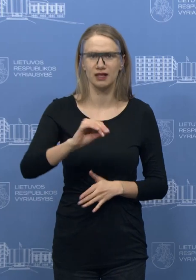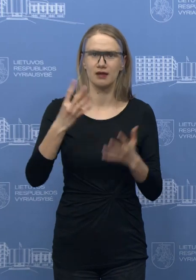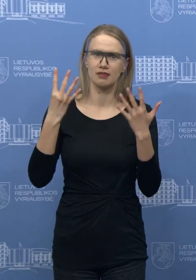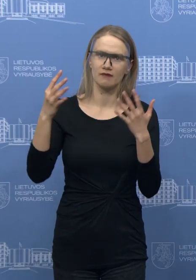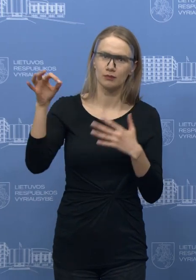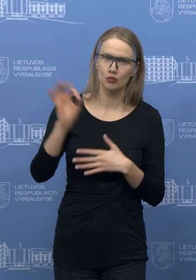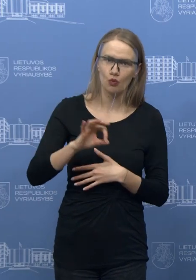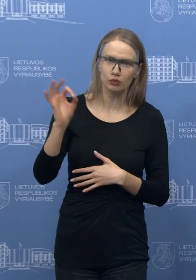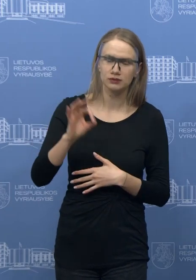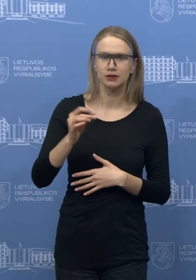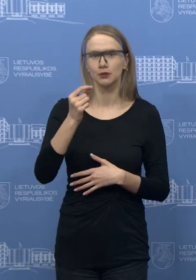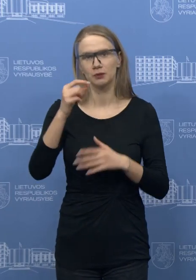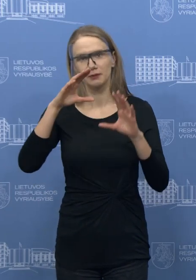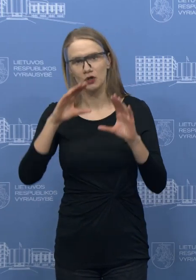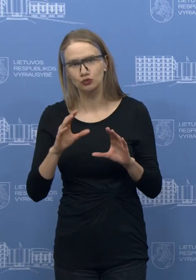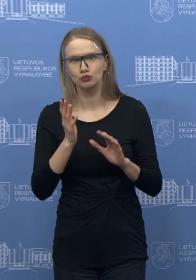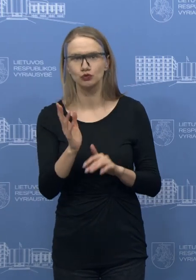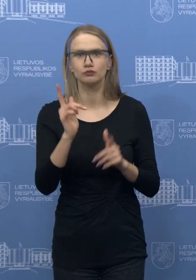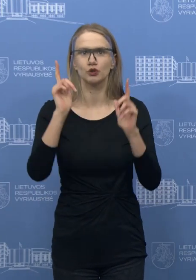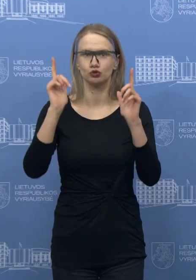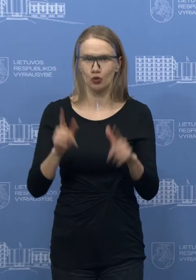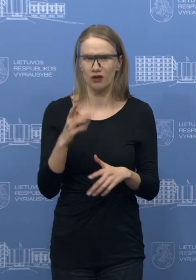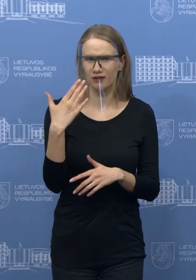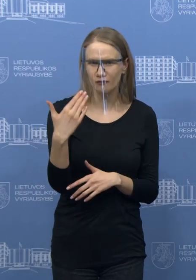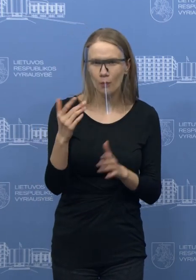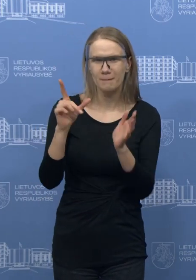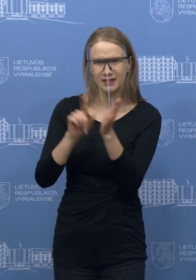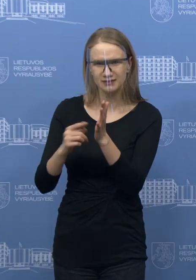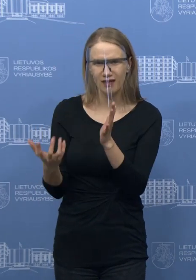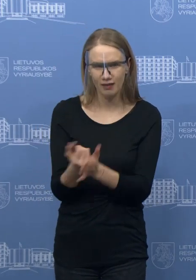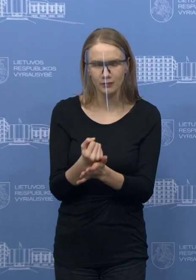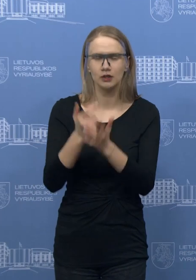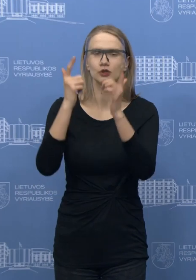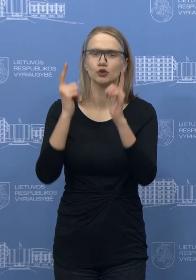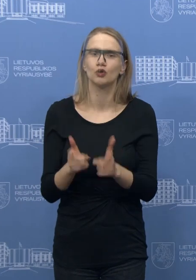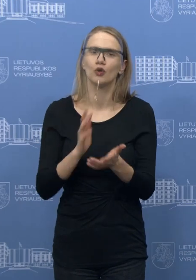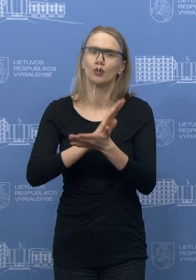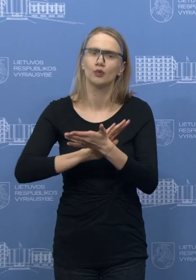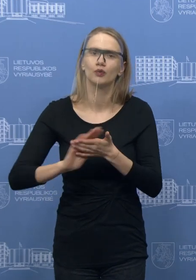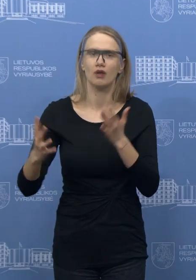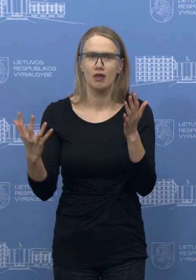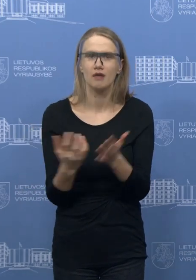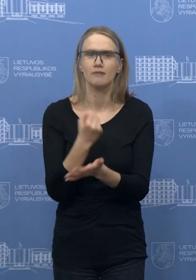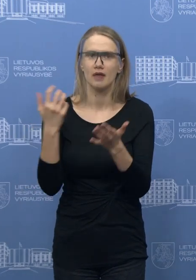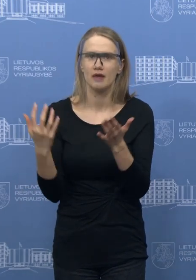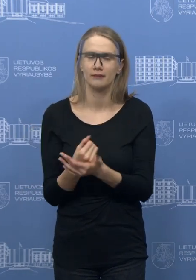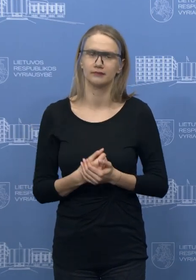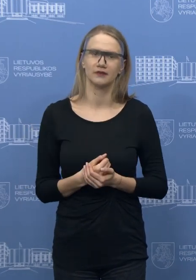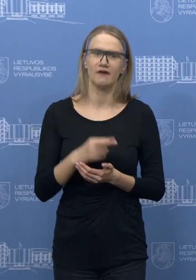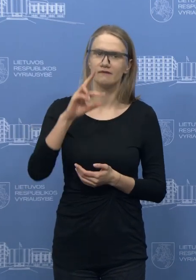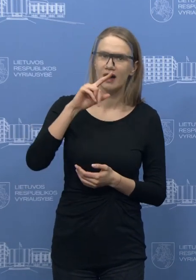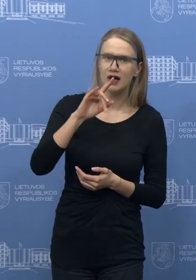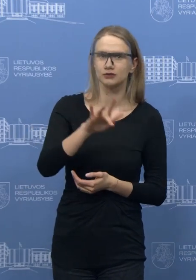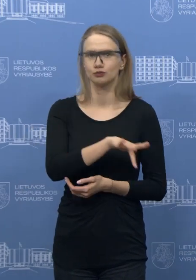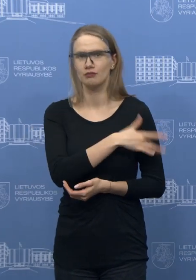procentai didinimas ar mažesnis, bet jokios grėsmės tikrai jūsų socialiniam garantijom, nei vaistam, nei paslaugom,